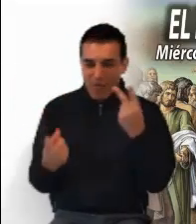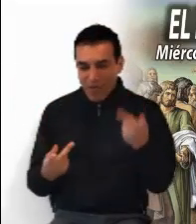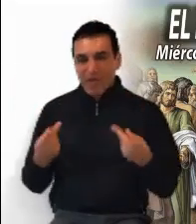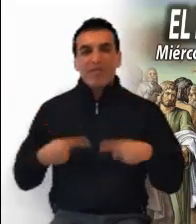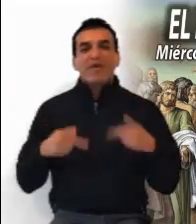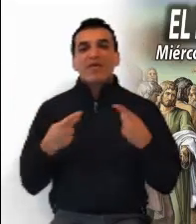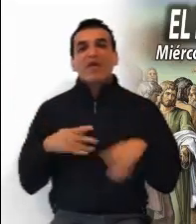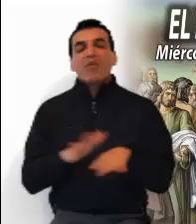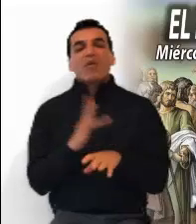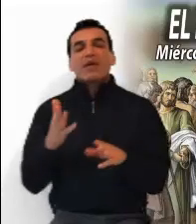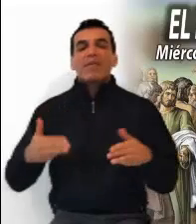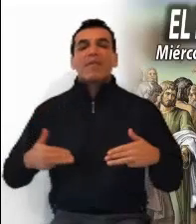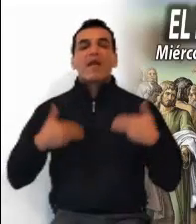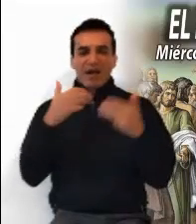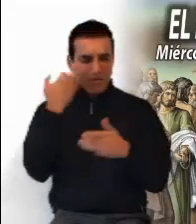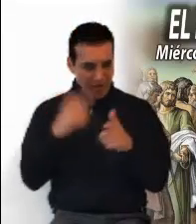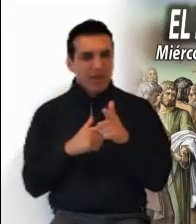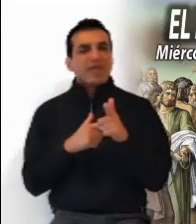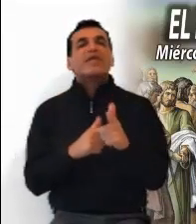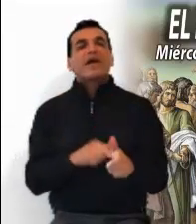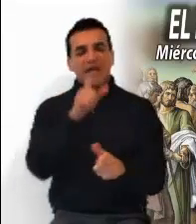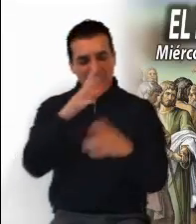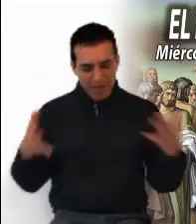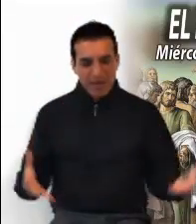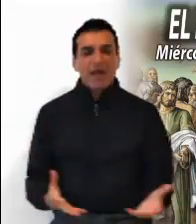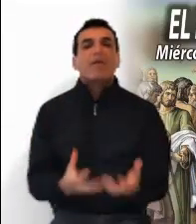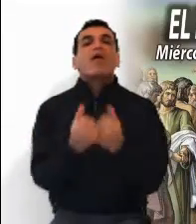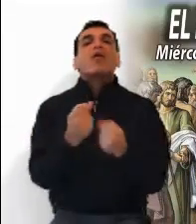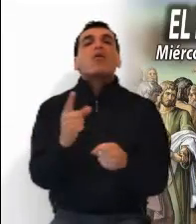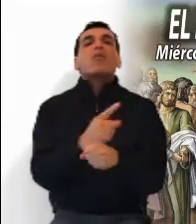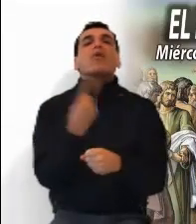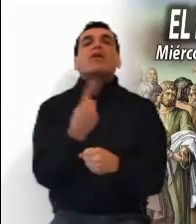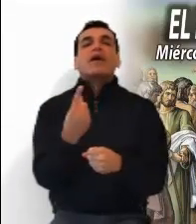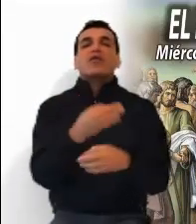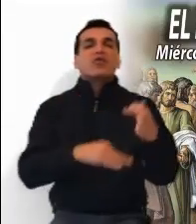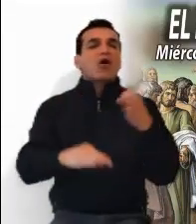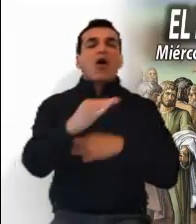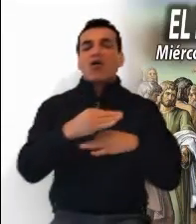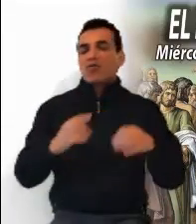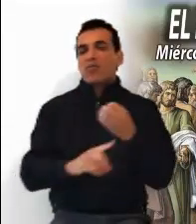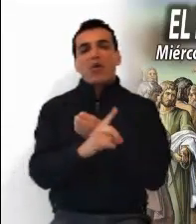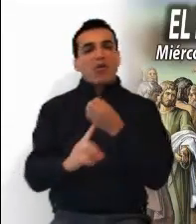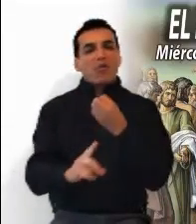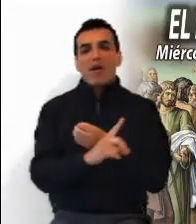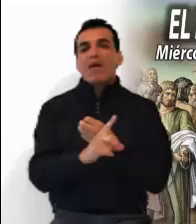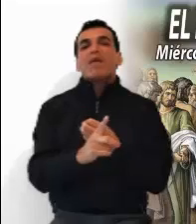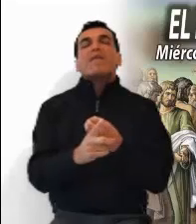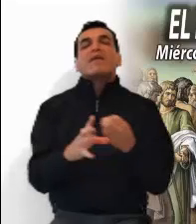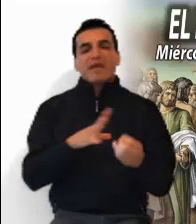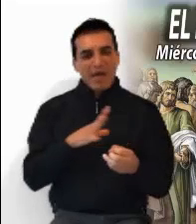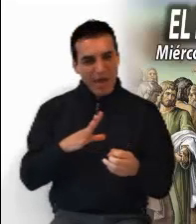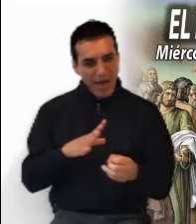espectacular de los milagros están dispuestos a seguir a un Mesías que les solucionará todos sus problemas